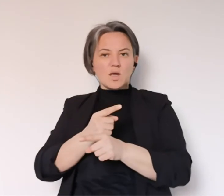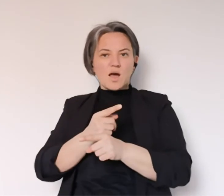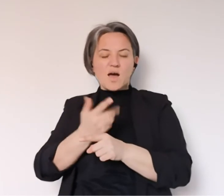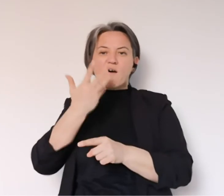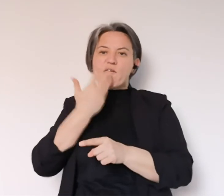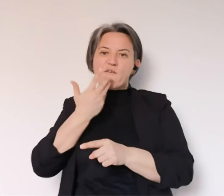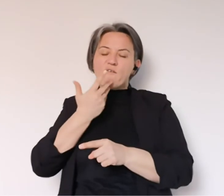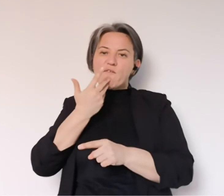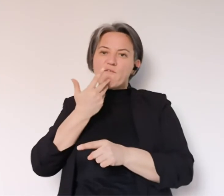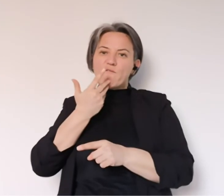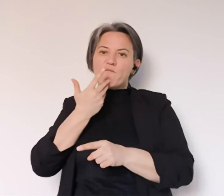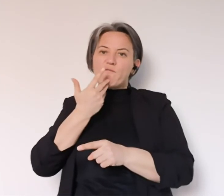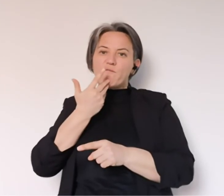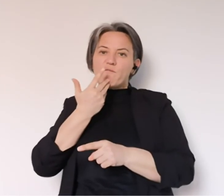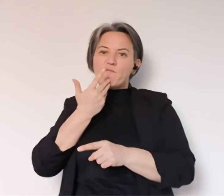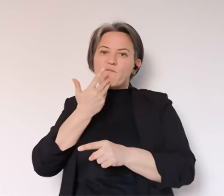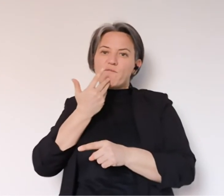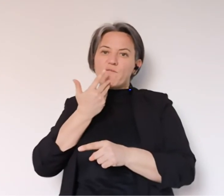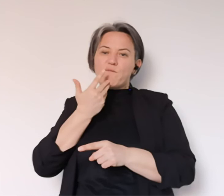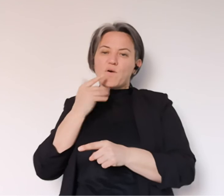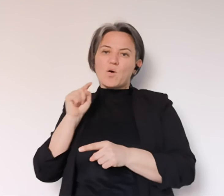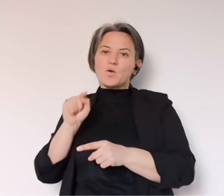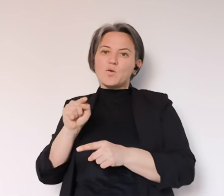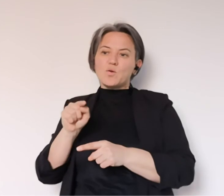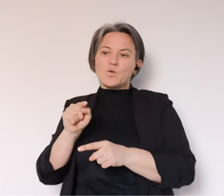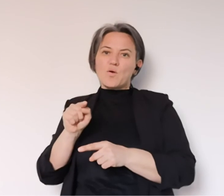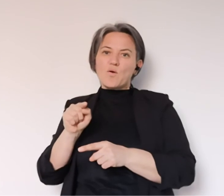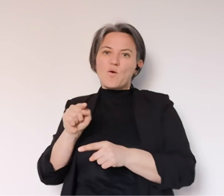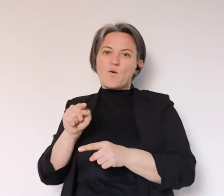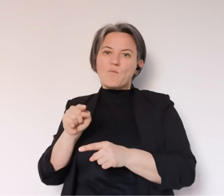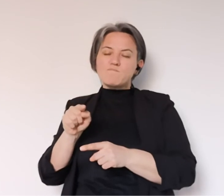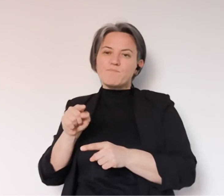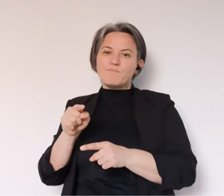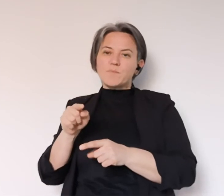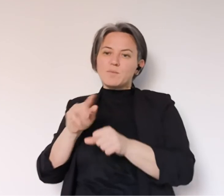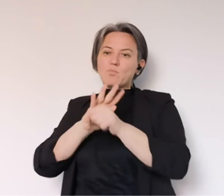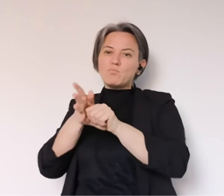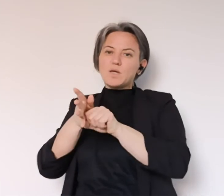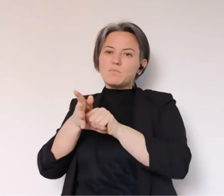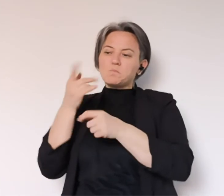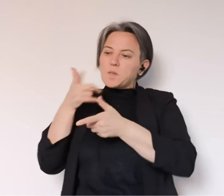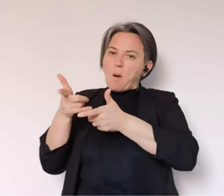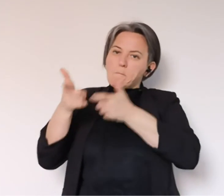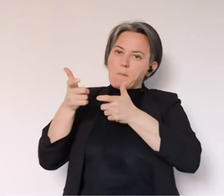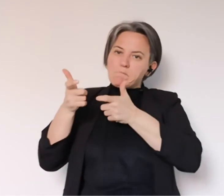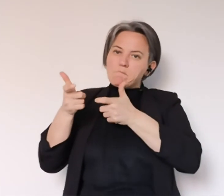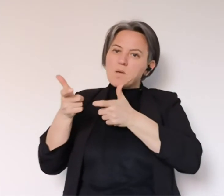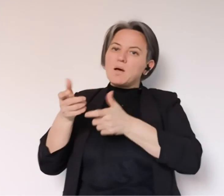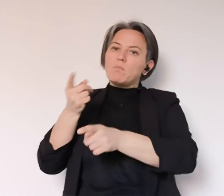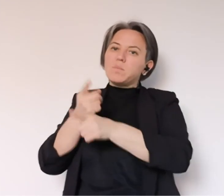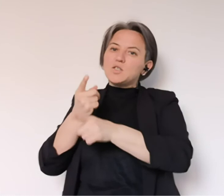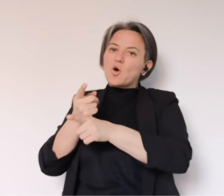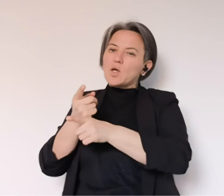è importante che, insomma, uso un termine un po' belligerante se volete ma che lo strumento con il quale